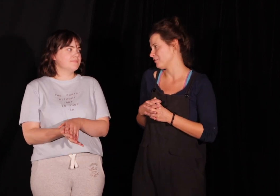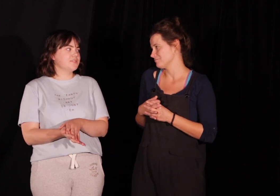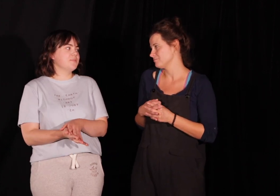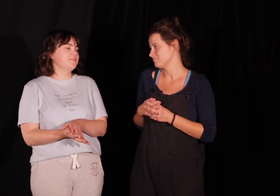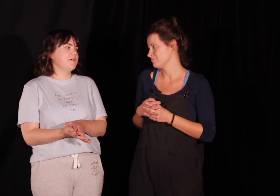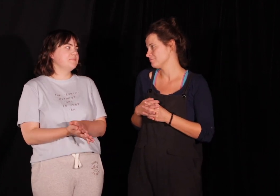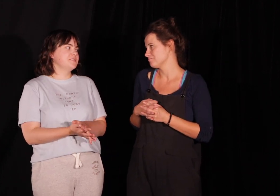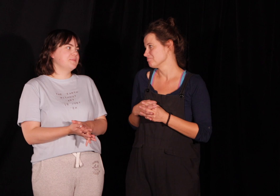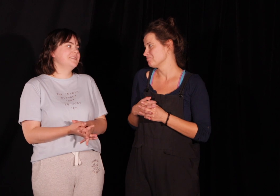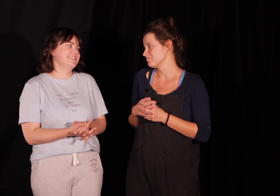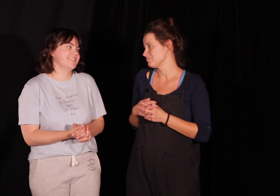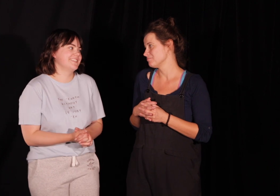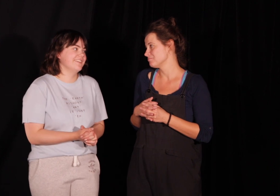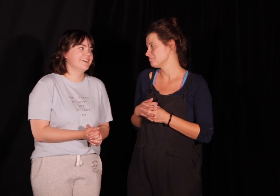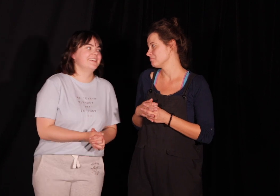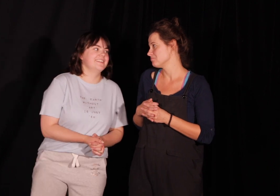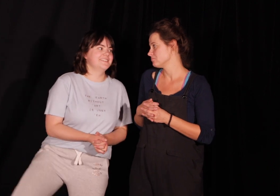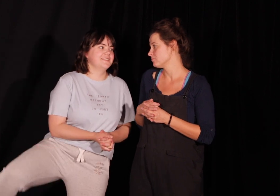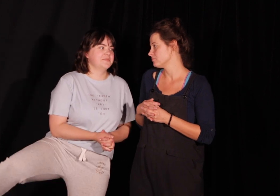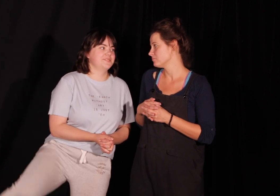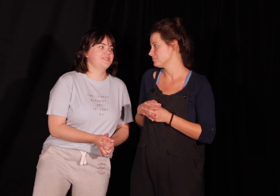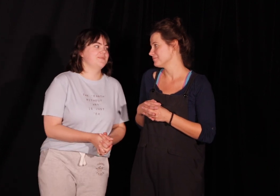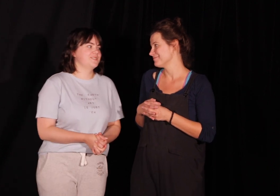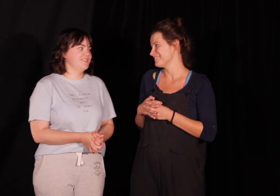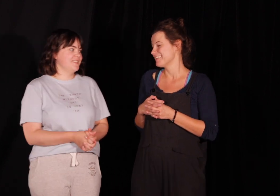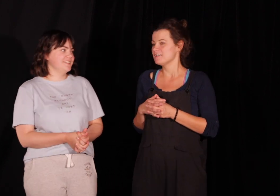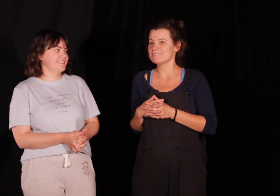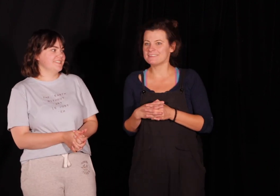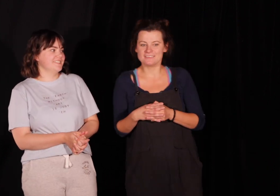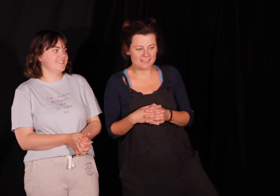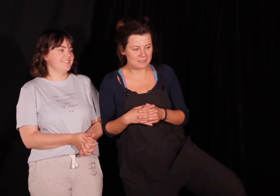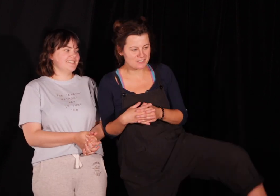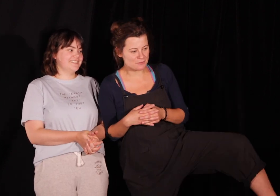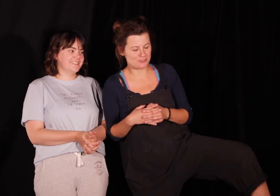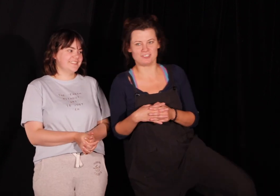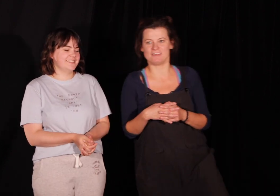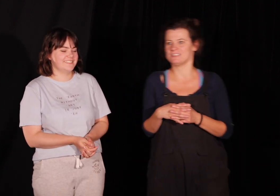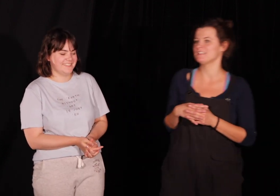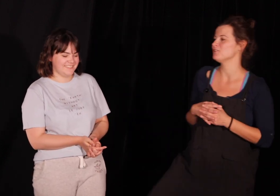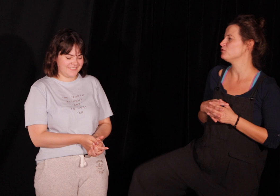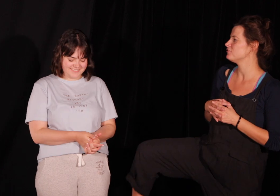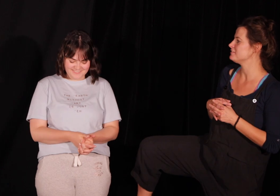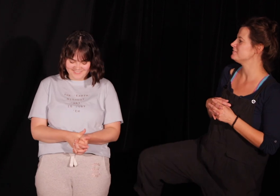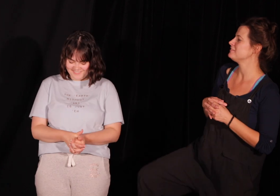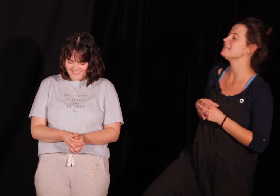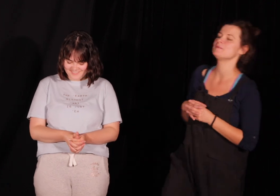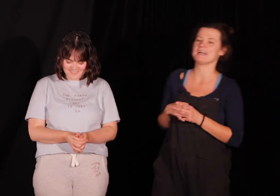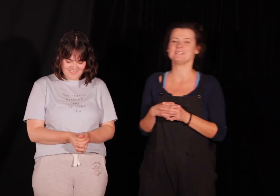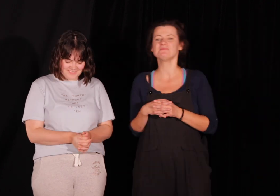tylko bałam się, że będziesz chciała nie wiem, osikiwać hydranty nie, nie będziemy osikiwać hydrantów nie tym razem